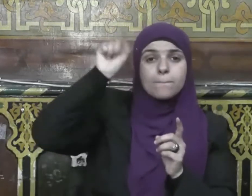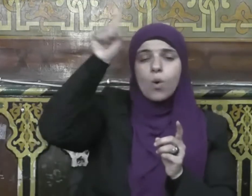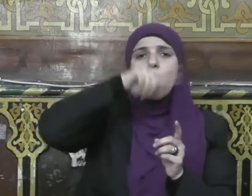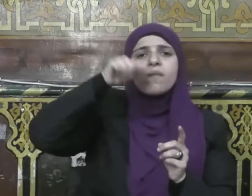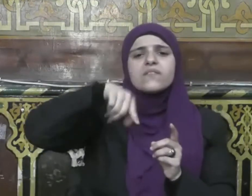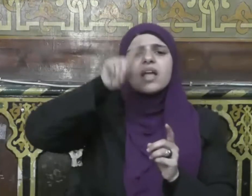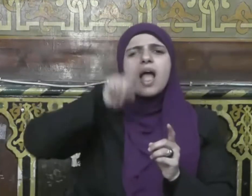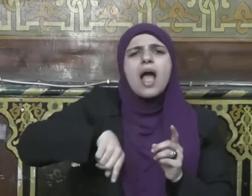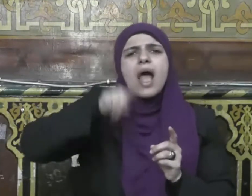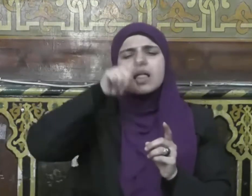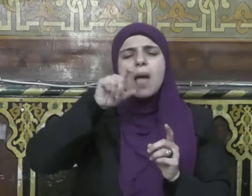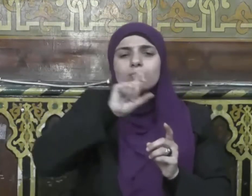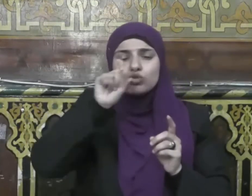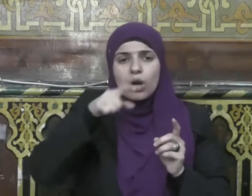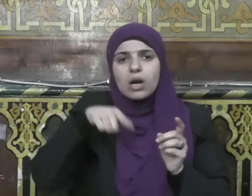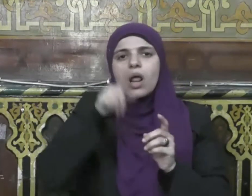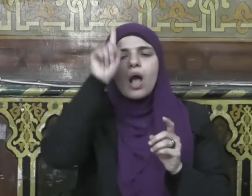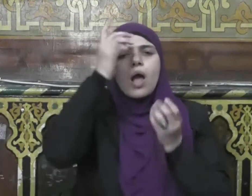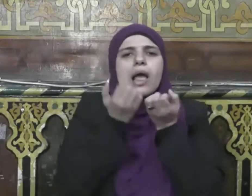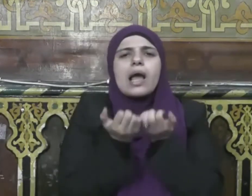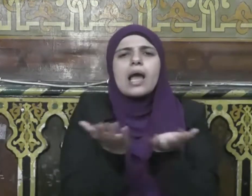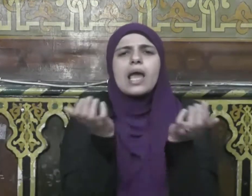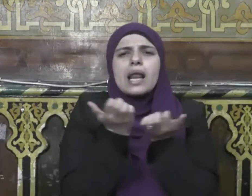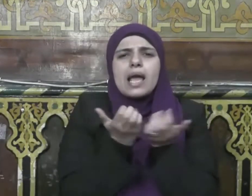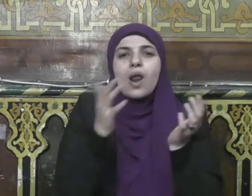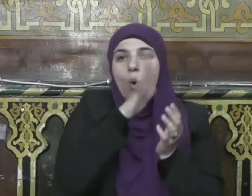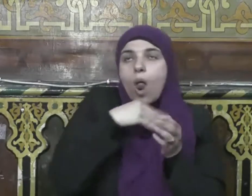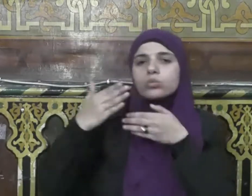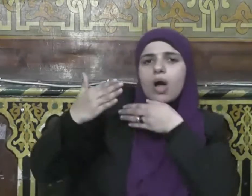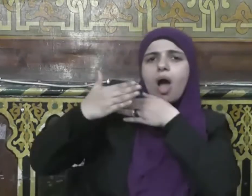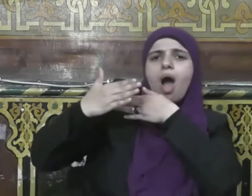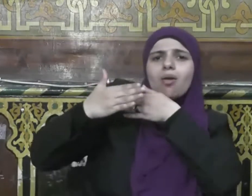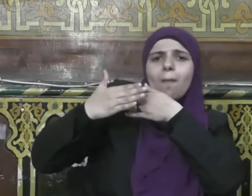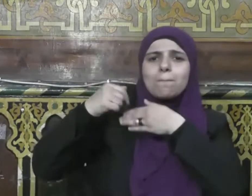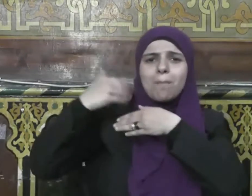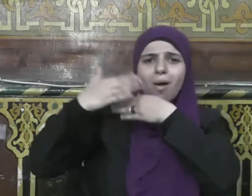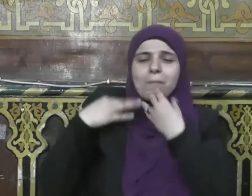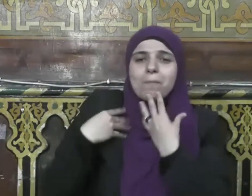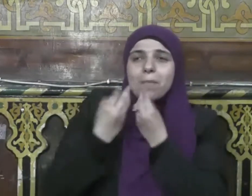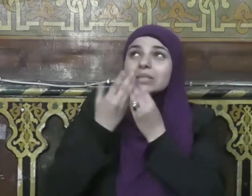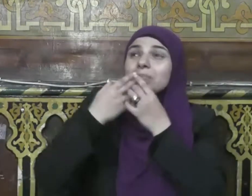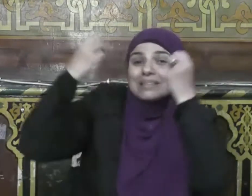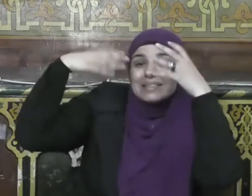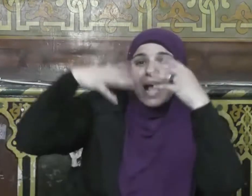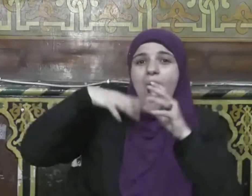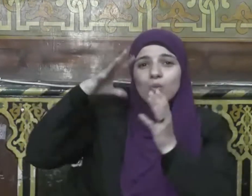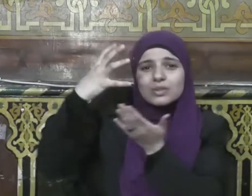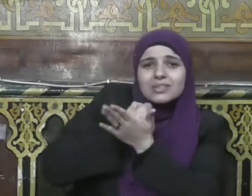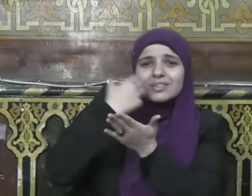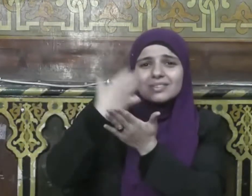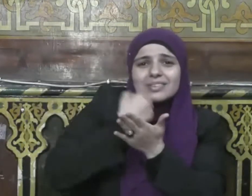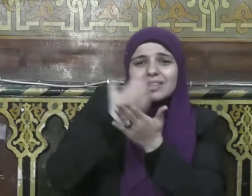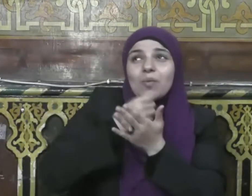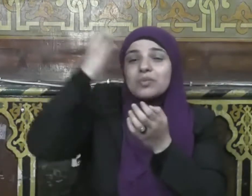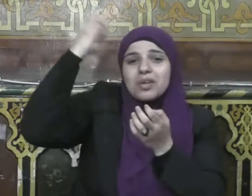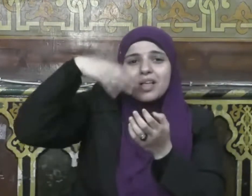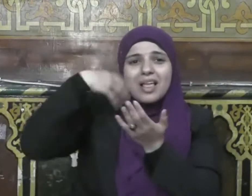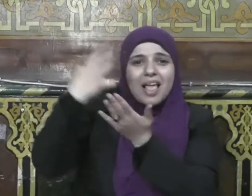لعل أحدكم أن يصيبه منها نفحة لا يشقى بعدها أبدا